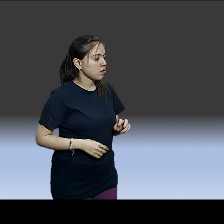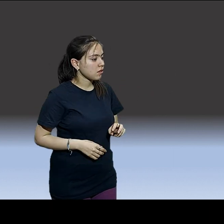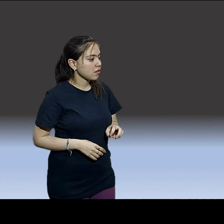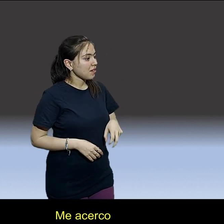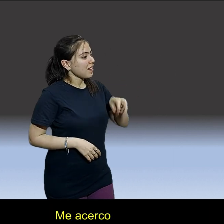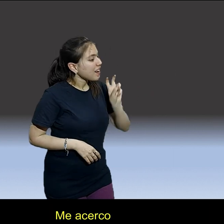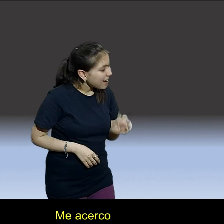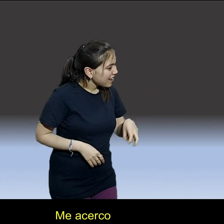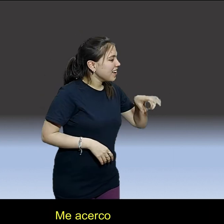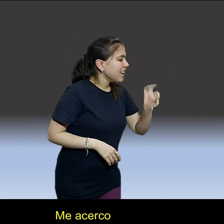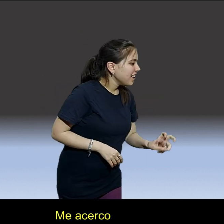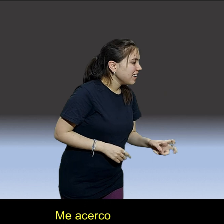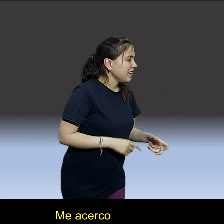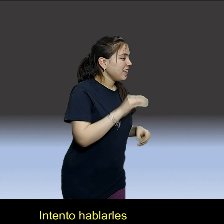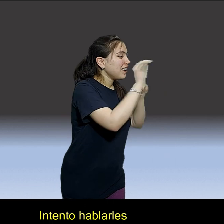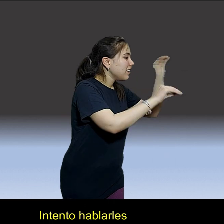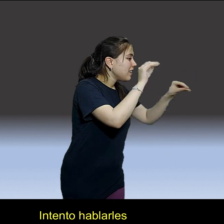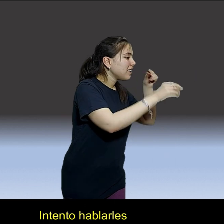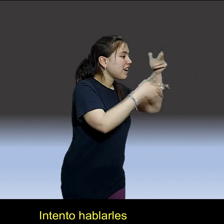acerco. Intento hablarles.